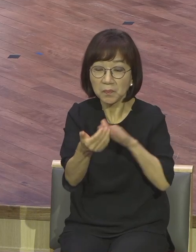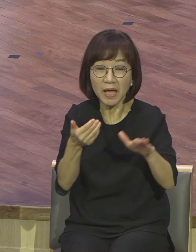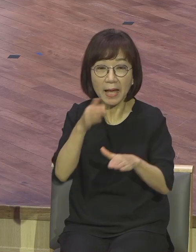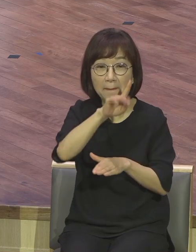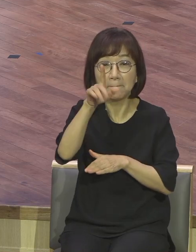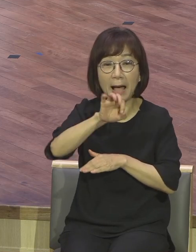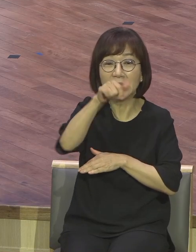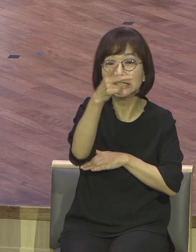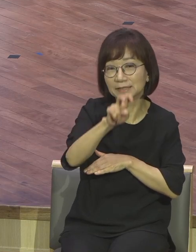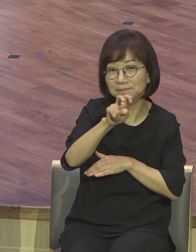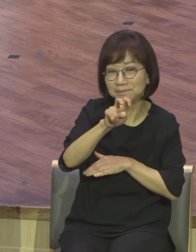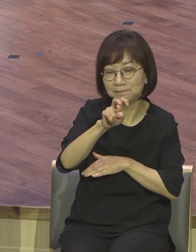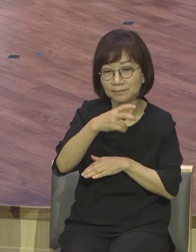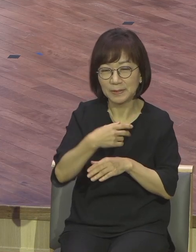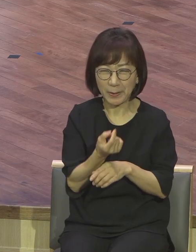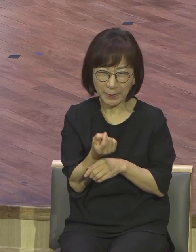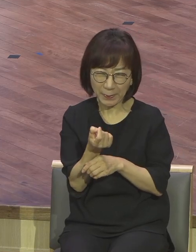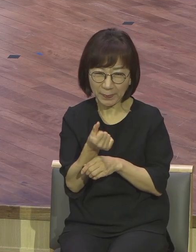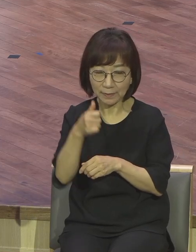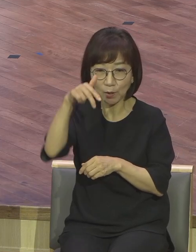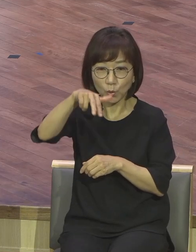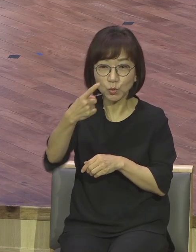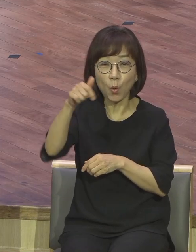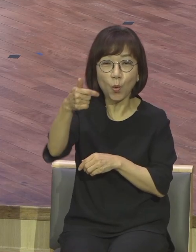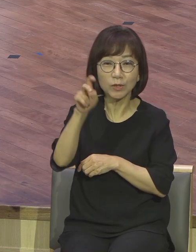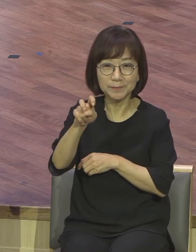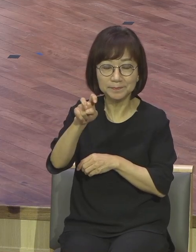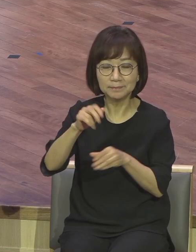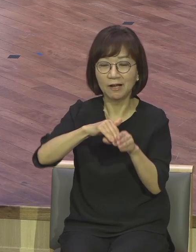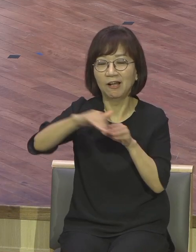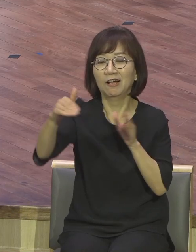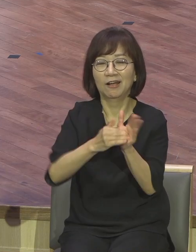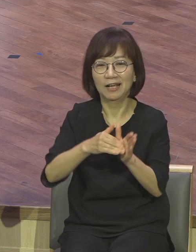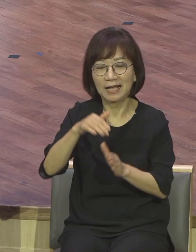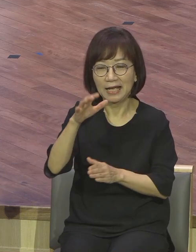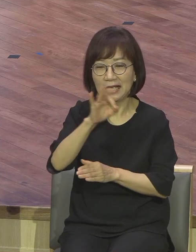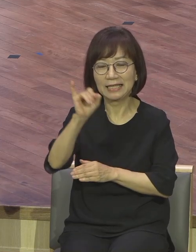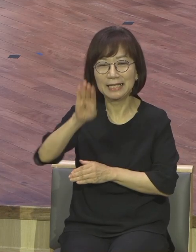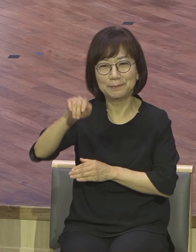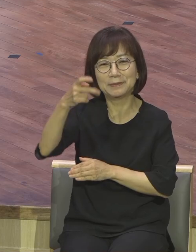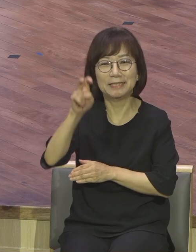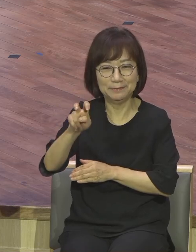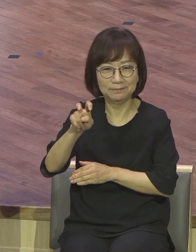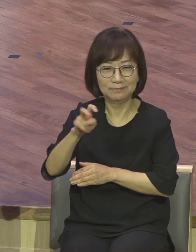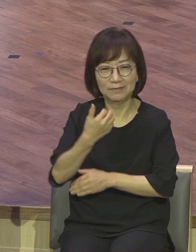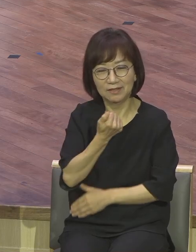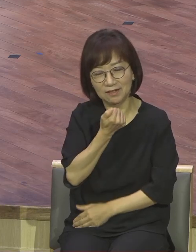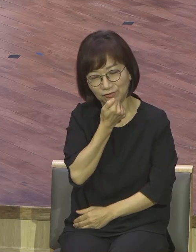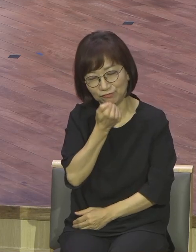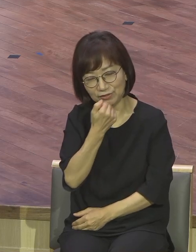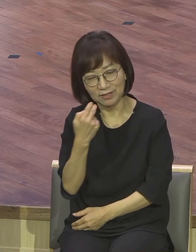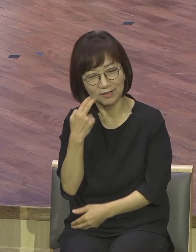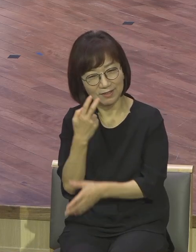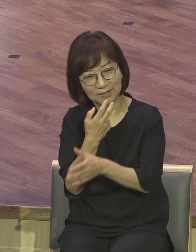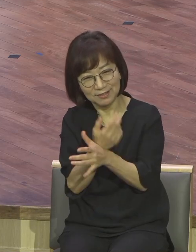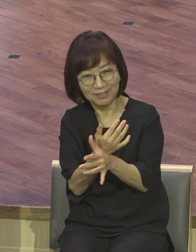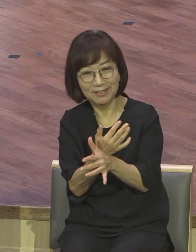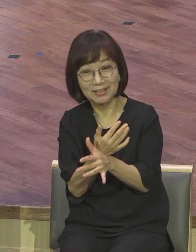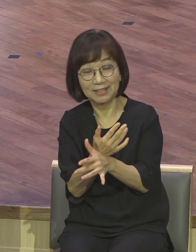우짱는 얘기지만 돈이야 있다가도 없고 없다가도 있을 수 있습니다 그런데 이 구원의